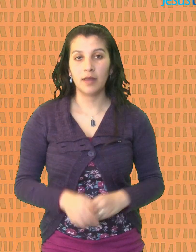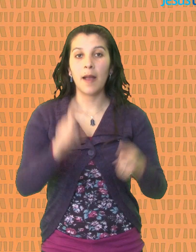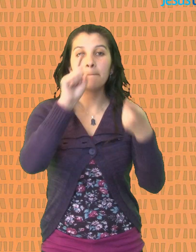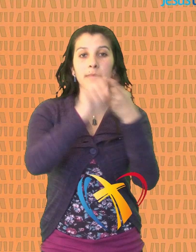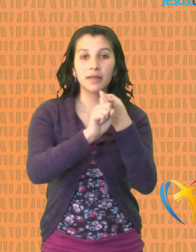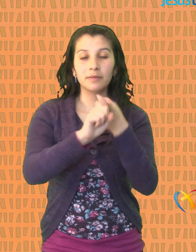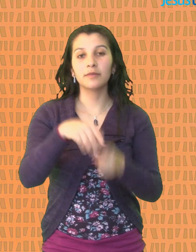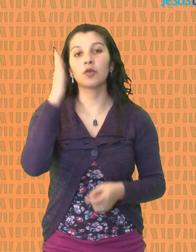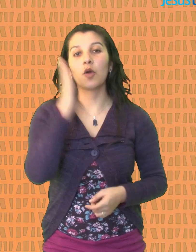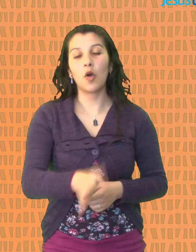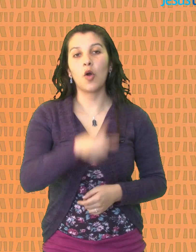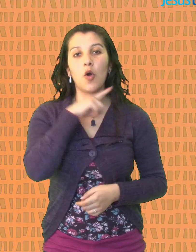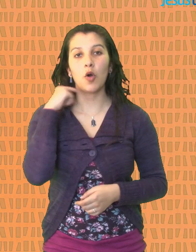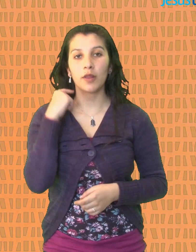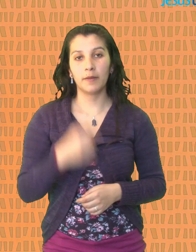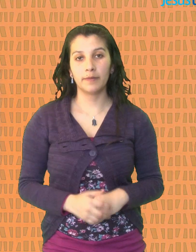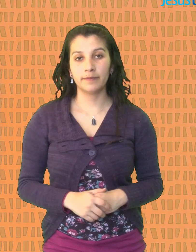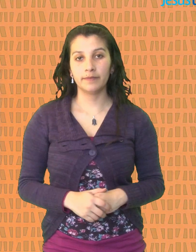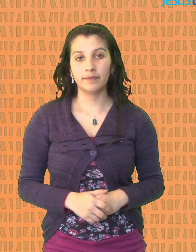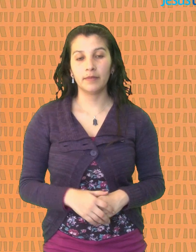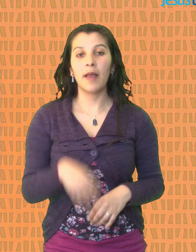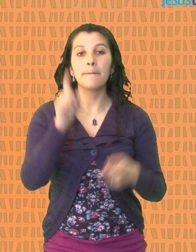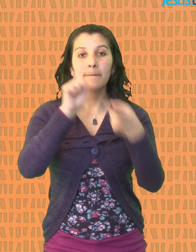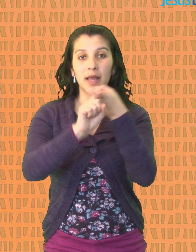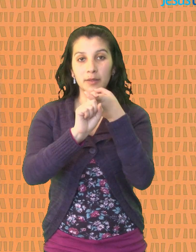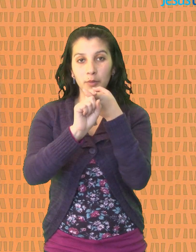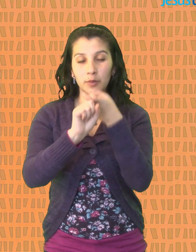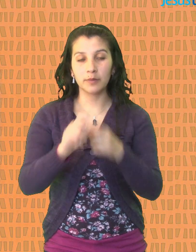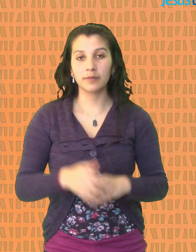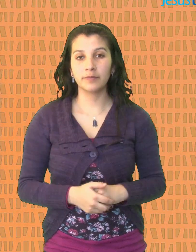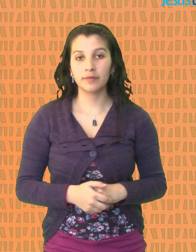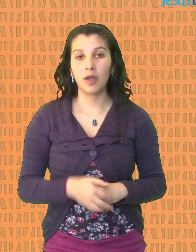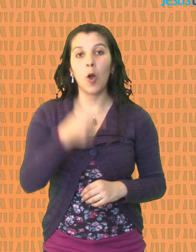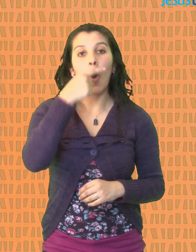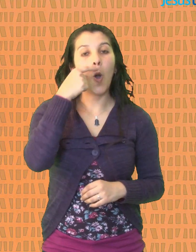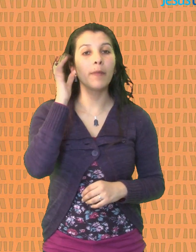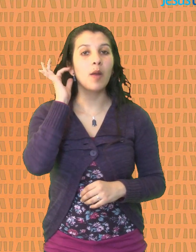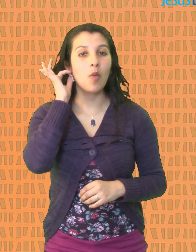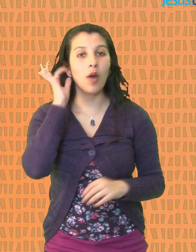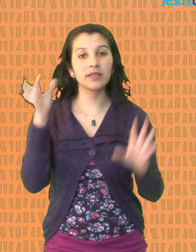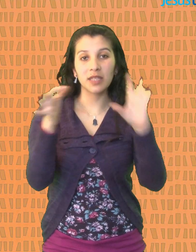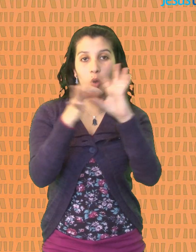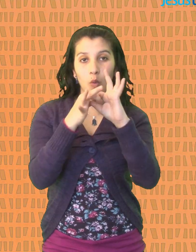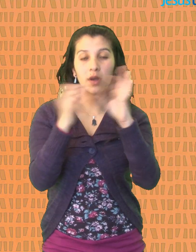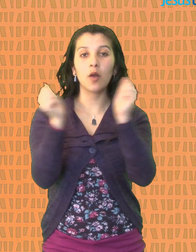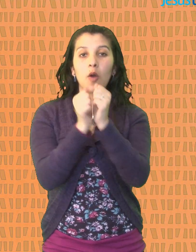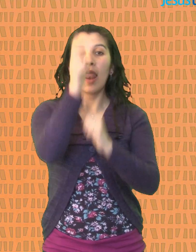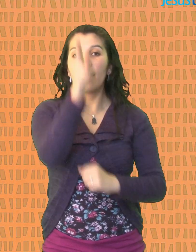Matrimonio y orden Matrimonio El varón y la mujer se unen con la bendición de Dios